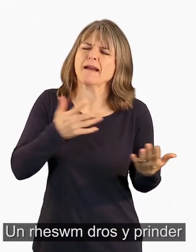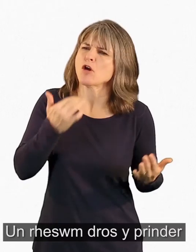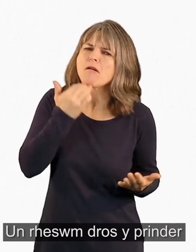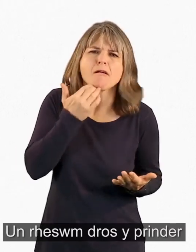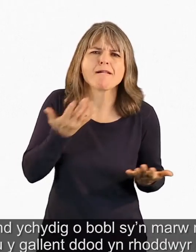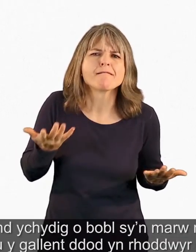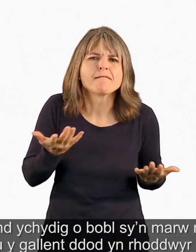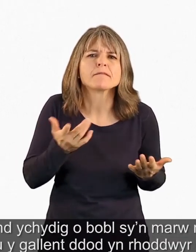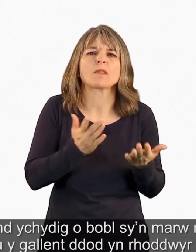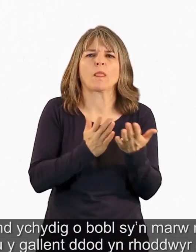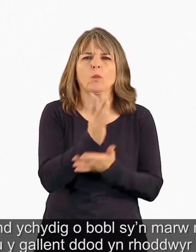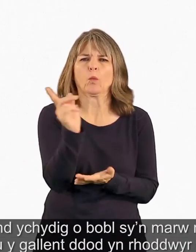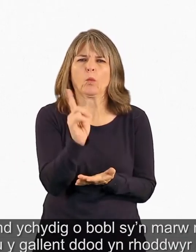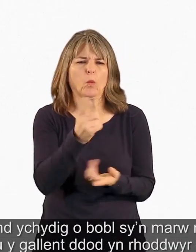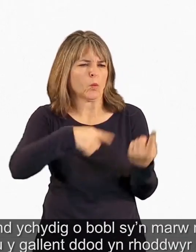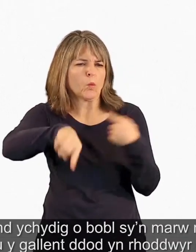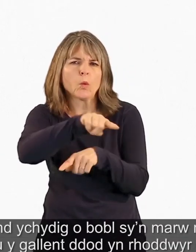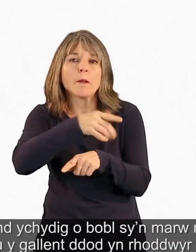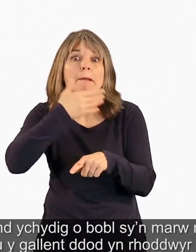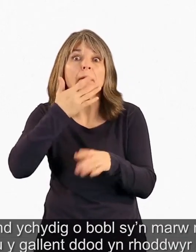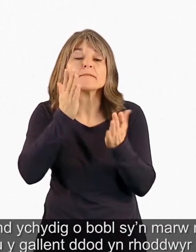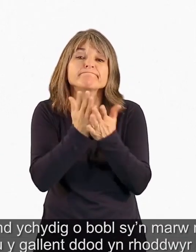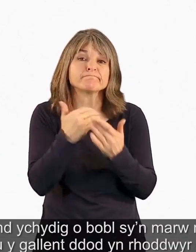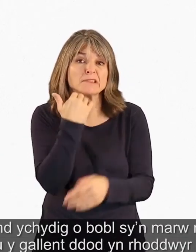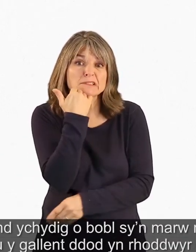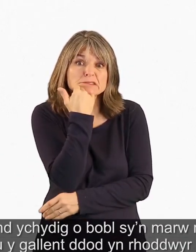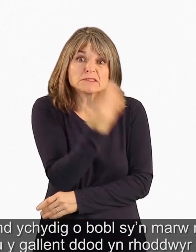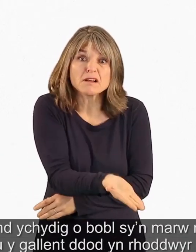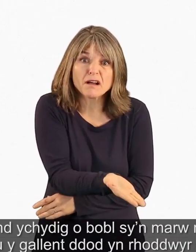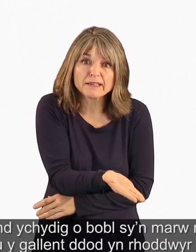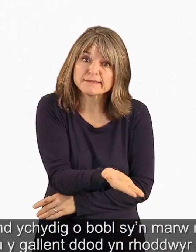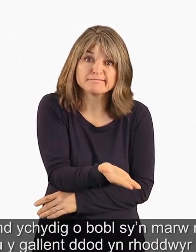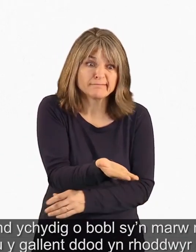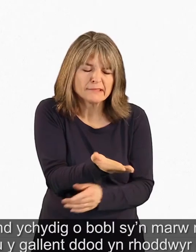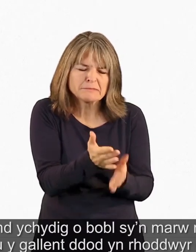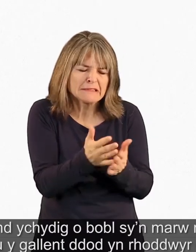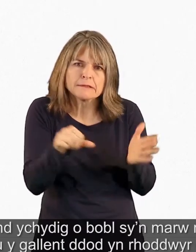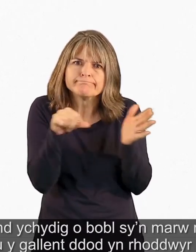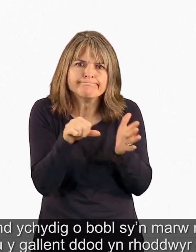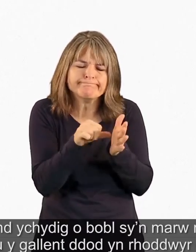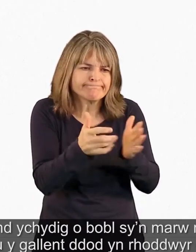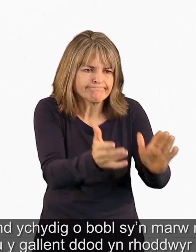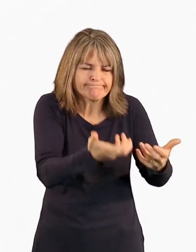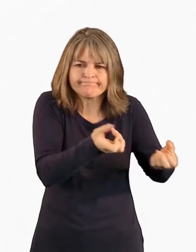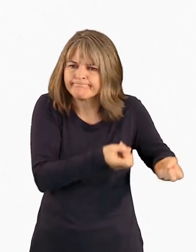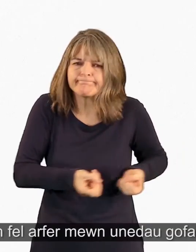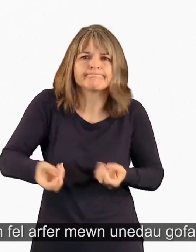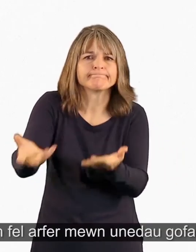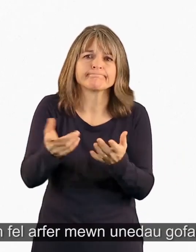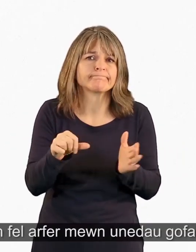yw mae dim ond ychydig o bobl sy'n marw mewn ffordd sy'n golygu y gallen ddod yn rhoddwyr organau. Mae hyn fel